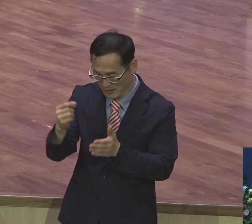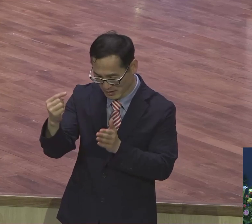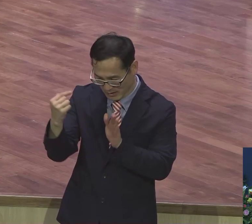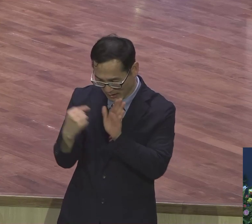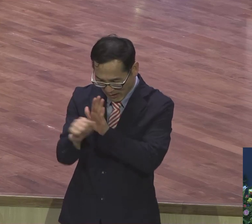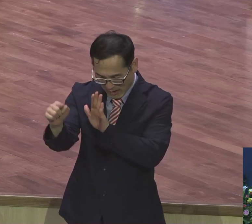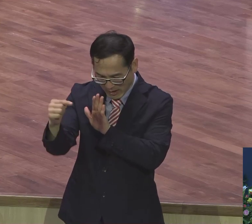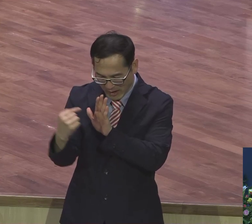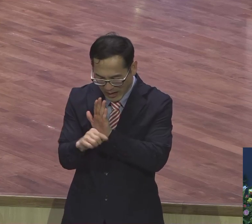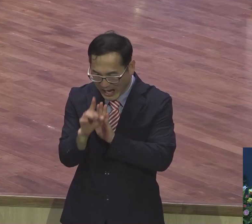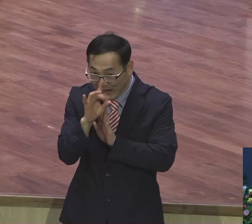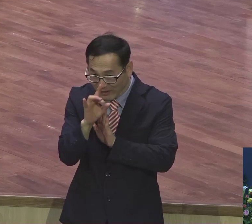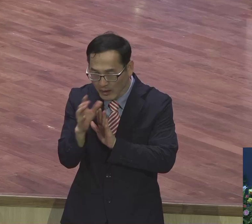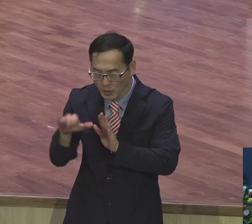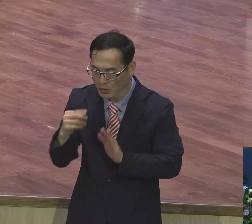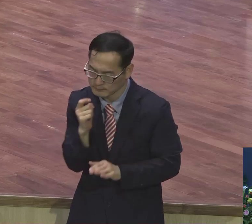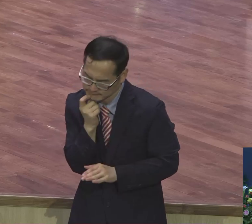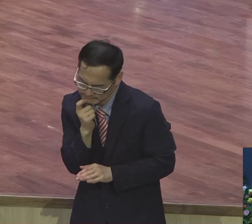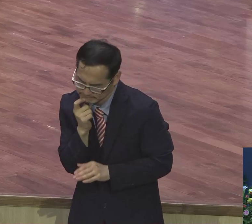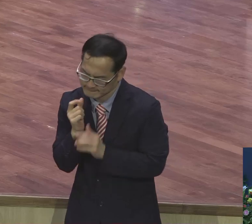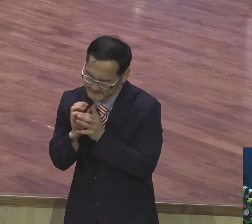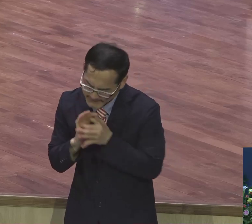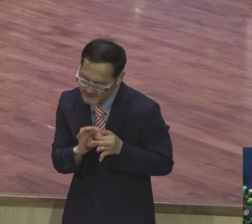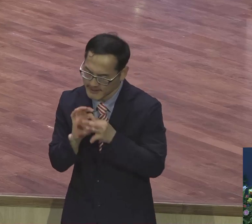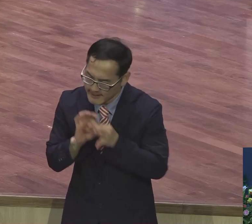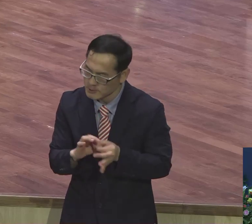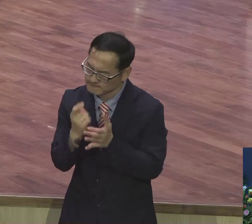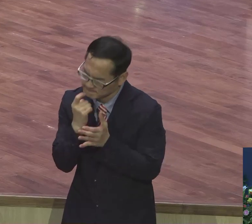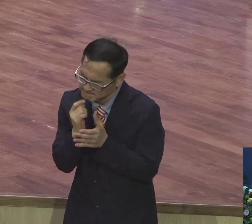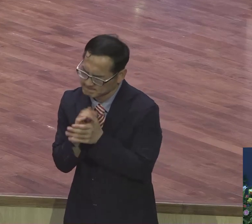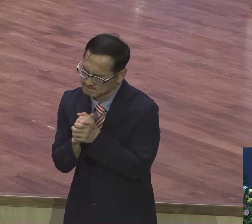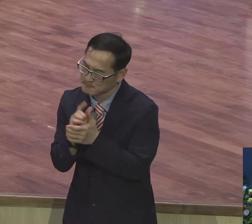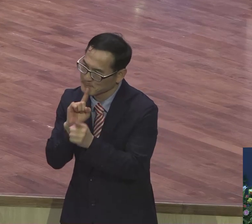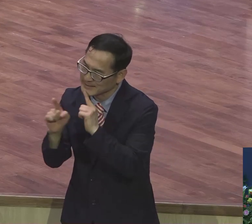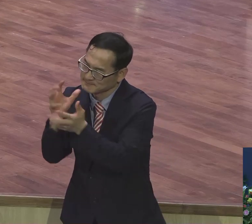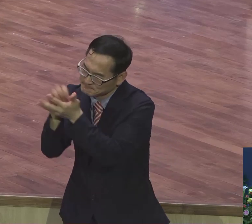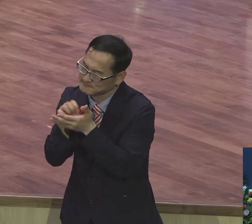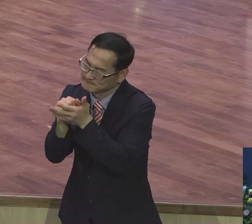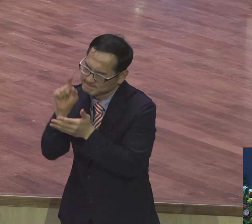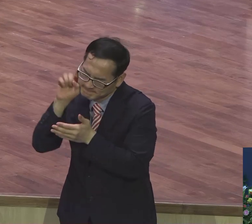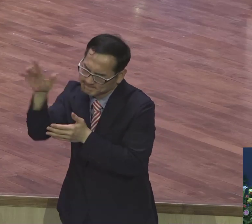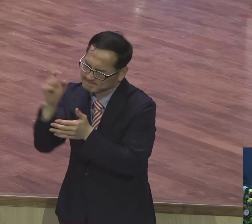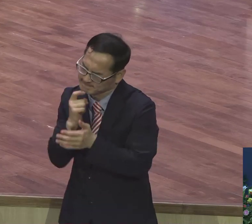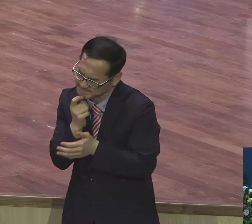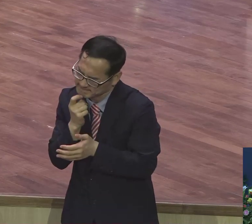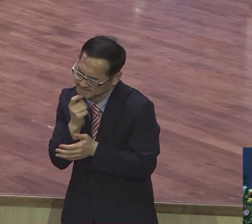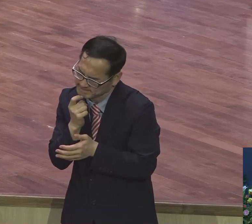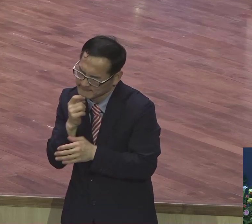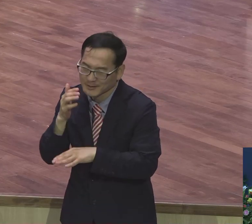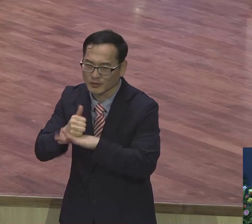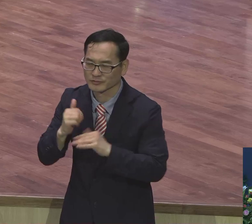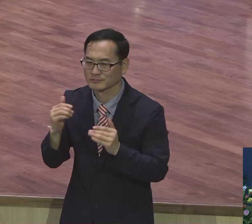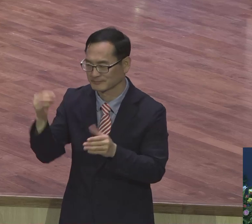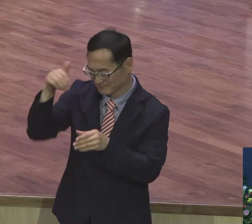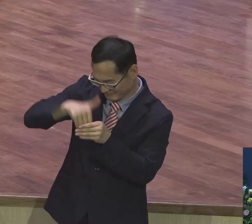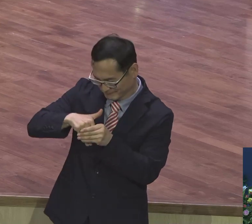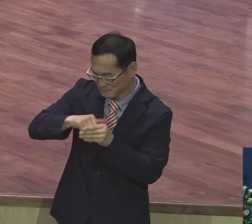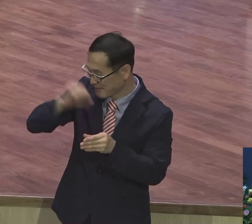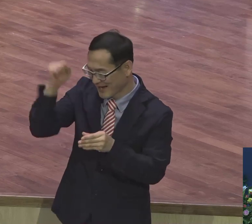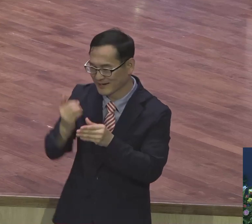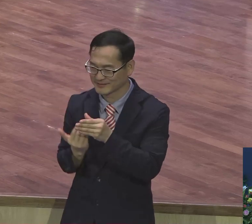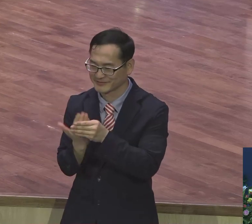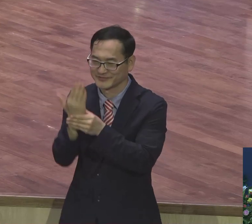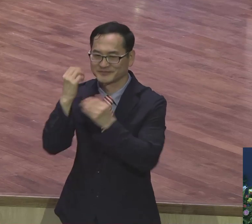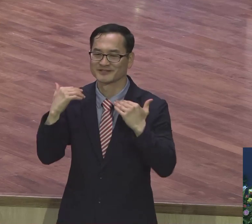열매를 맛볼 것이다. 본문 21절에 보면 그렇게 왕강한 이스라엘 백성을 향해서 하나님의